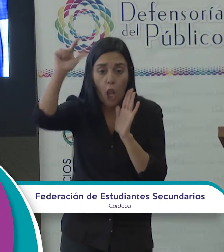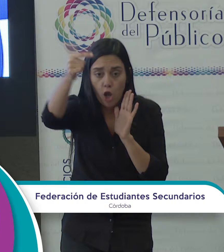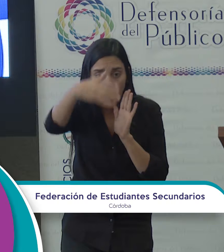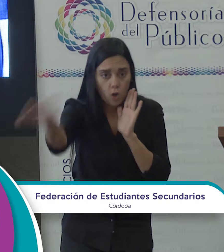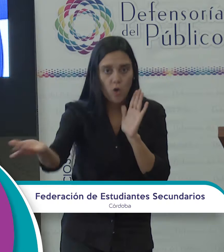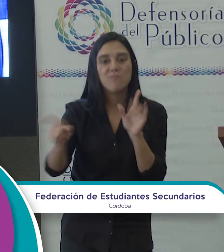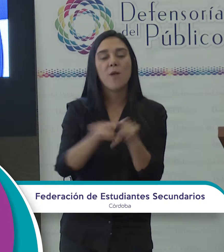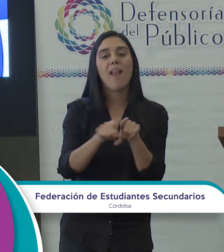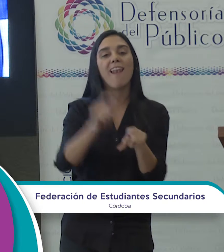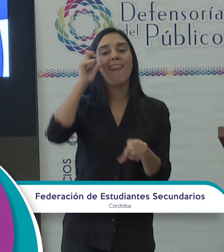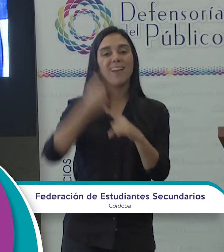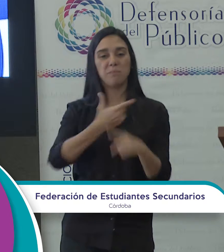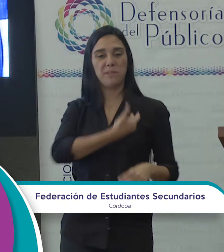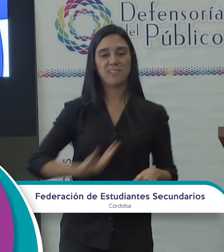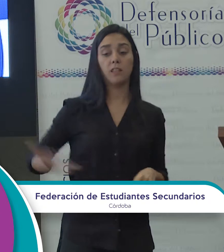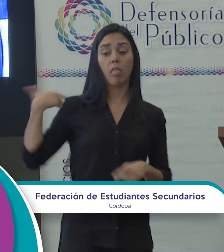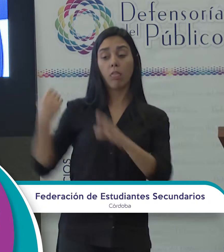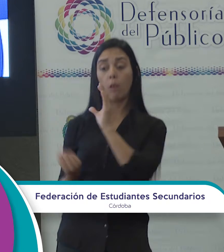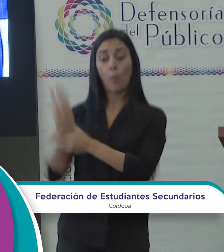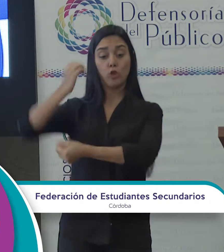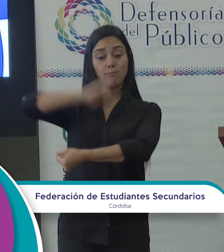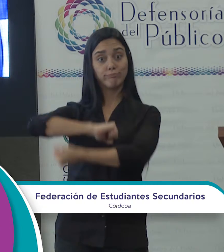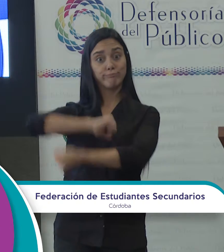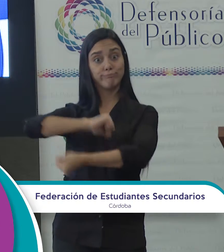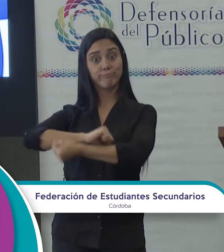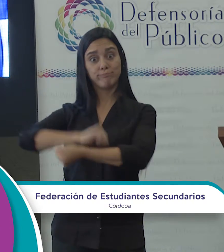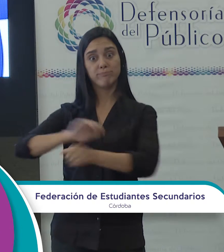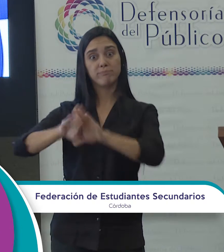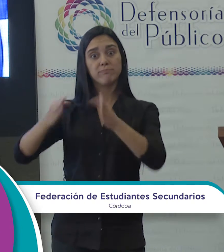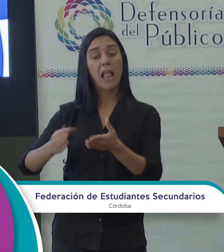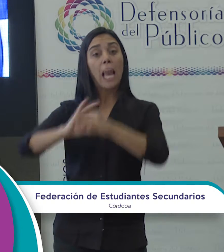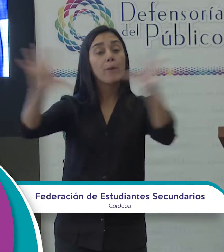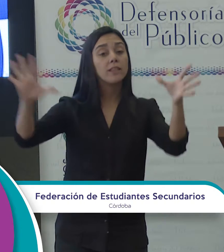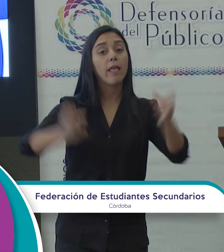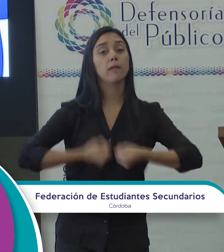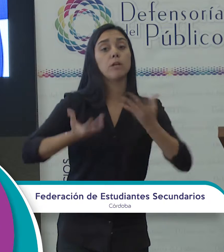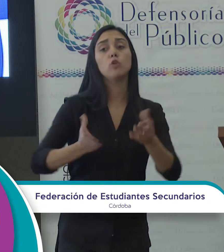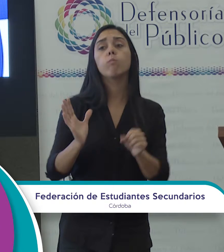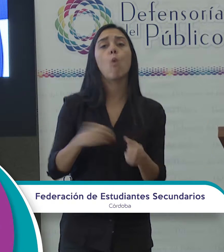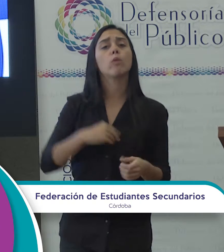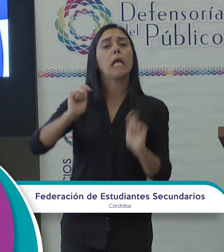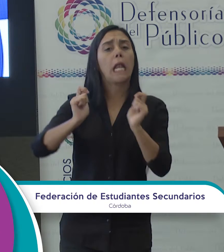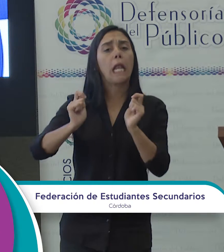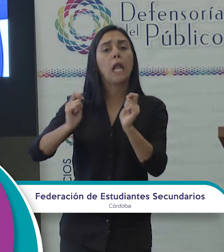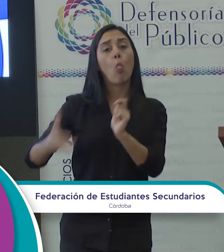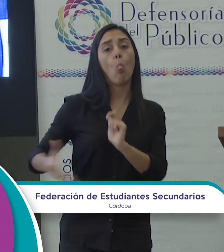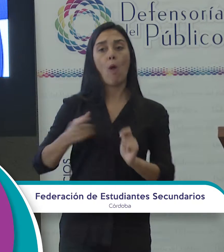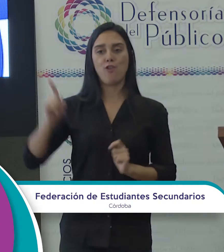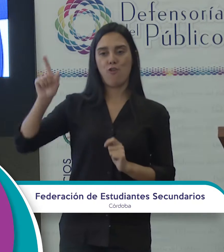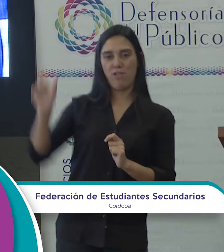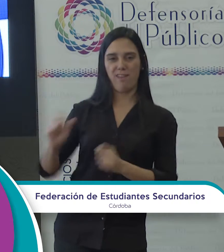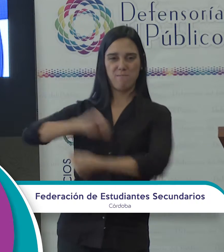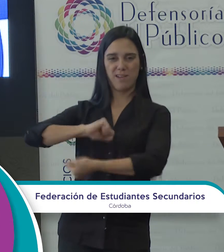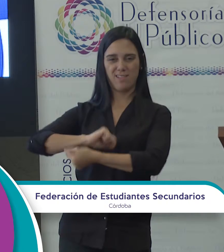expresidente, desde que se inventó la imprenta, libertad de expresión es voluntad del dueño de la imprenta. No defienden la libertad de